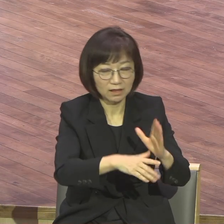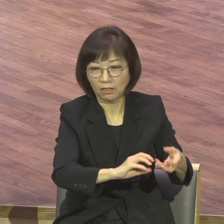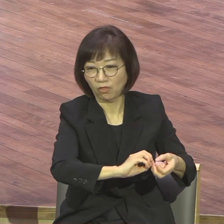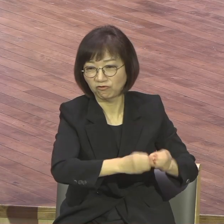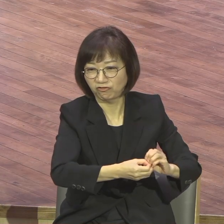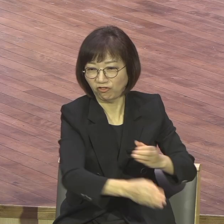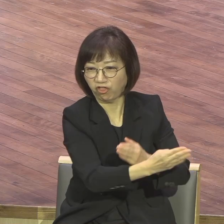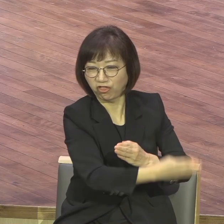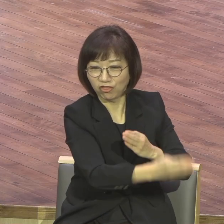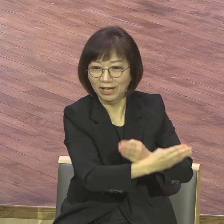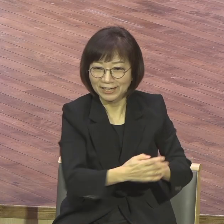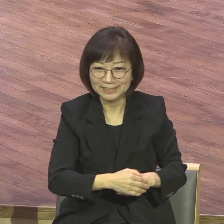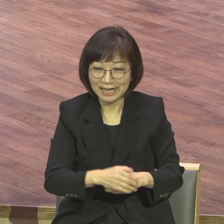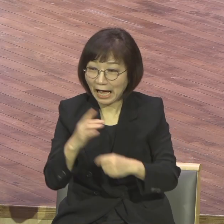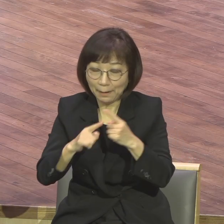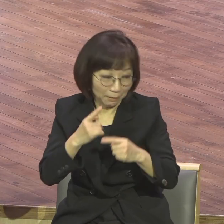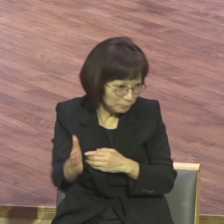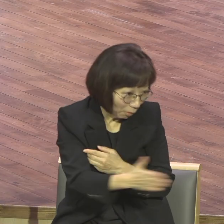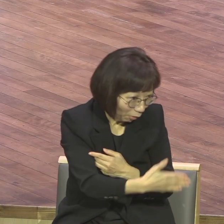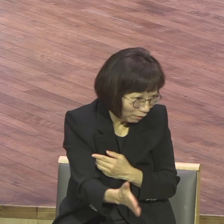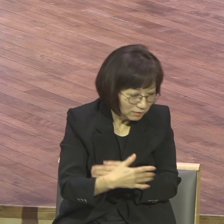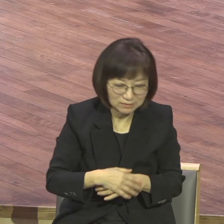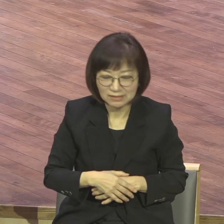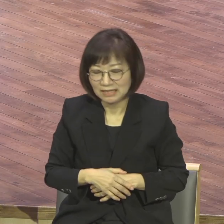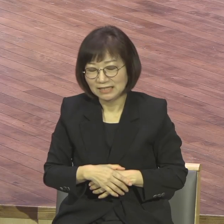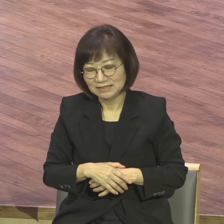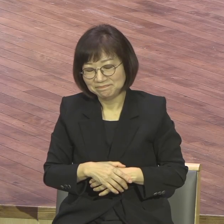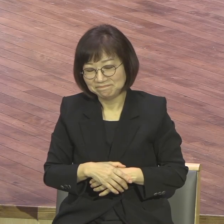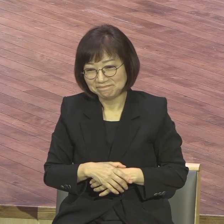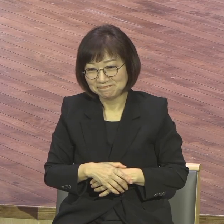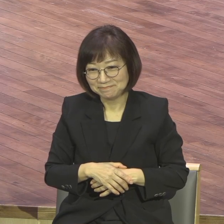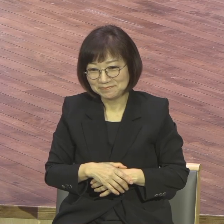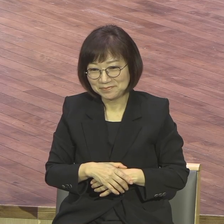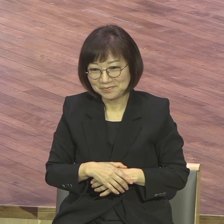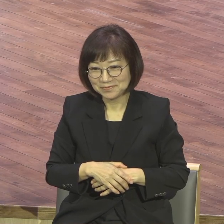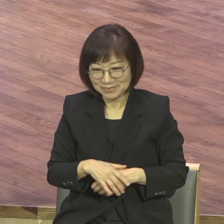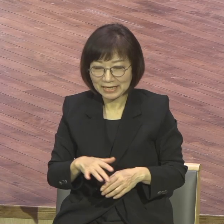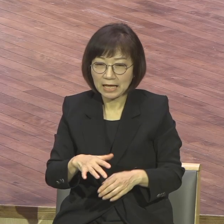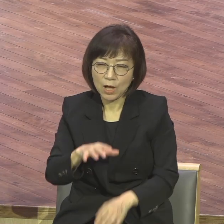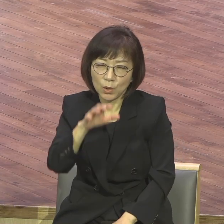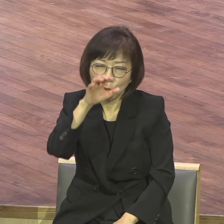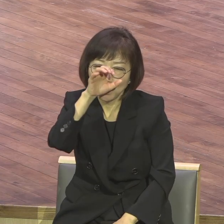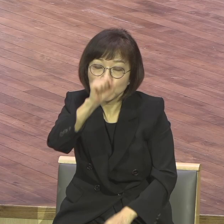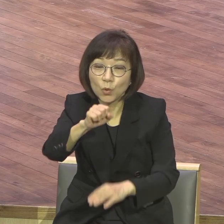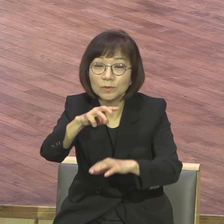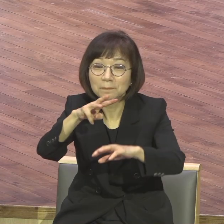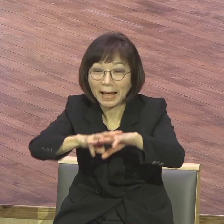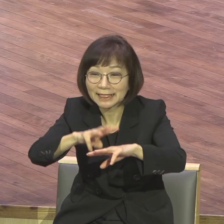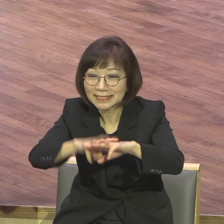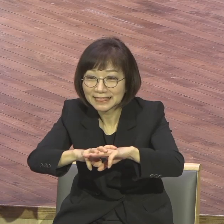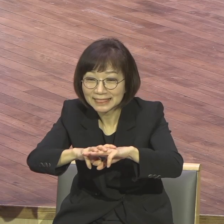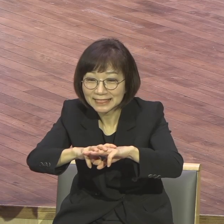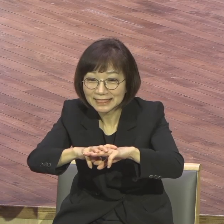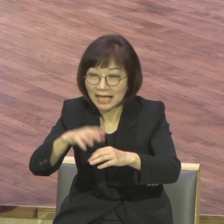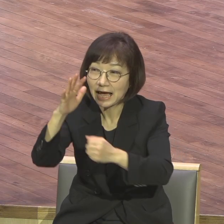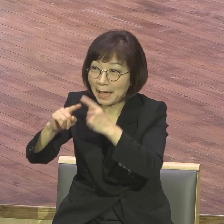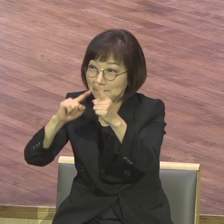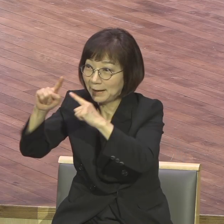길가밭 돌짝밭 가시밭을 합니다 좋은 밭이 10%가 안 돼요 말씀을 받으면 그대로